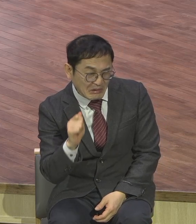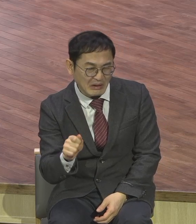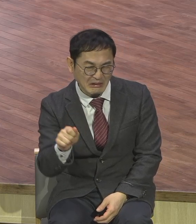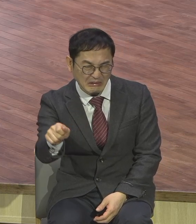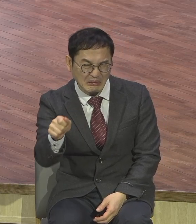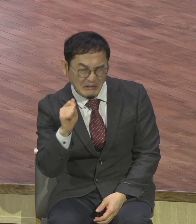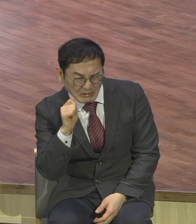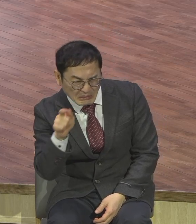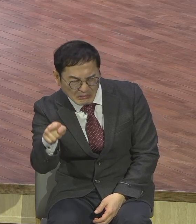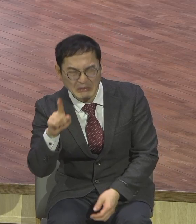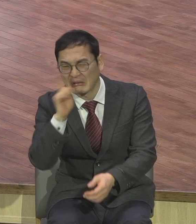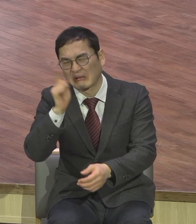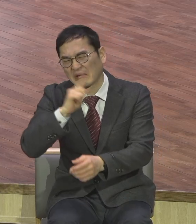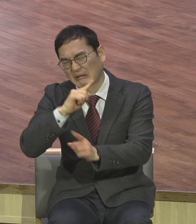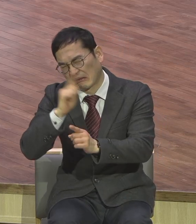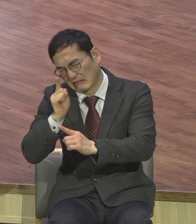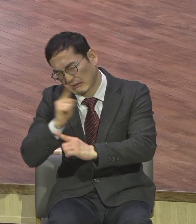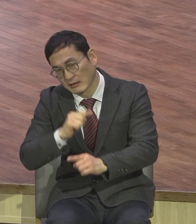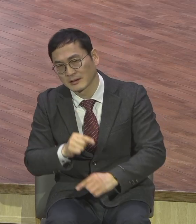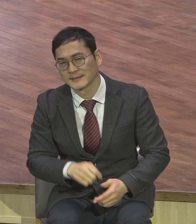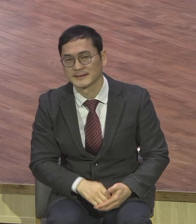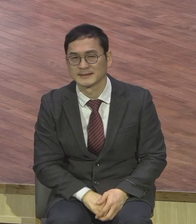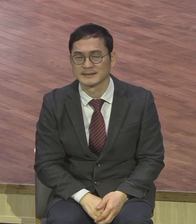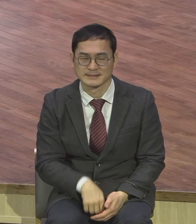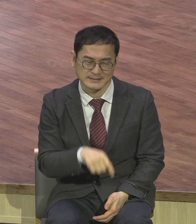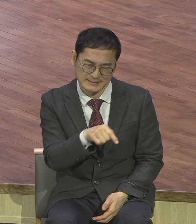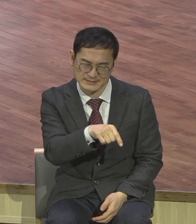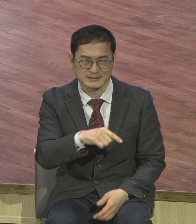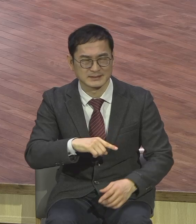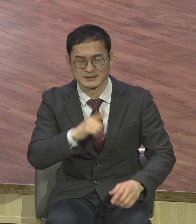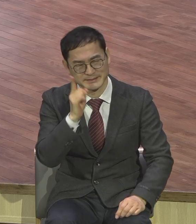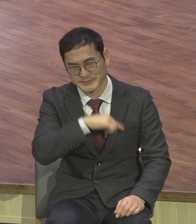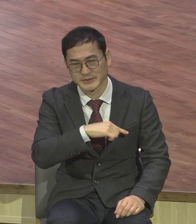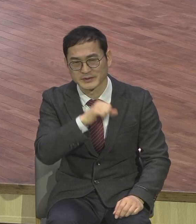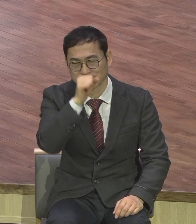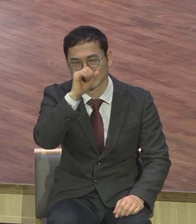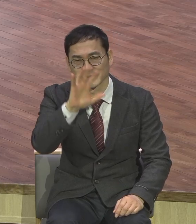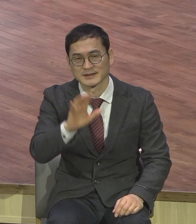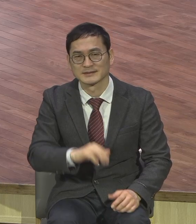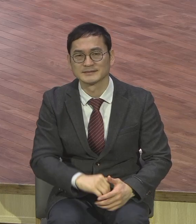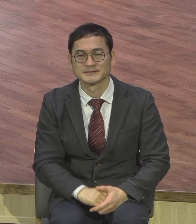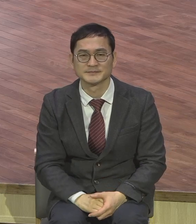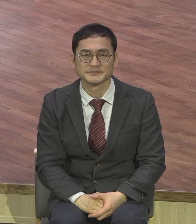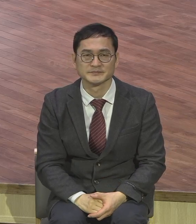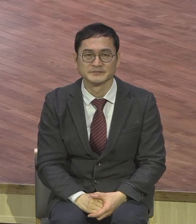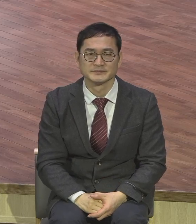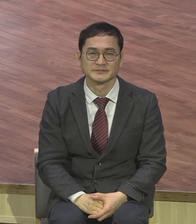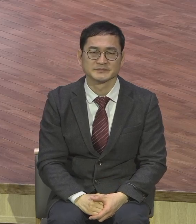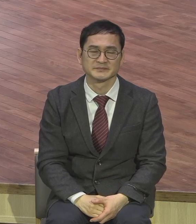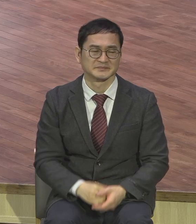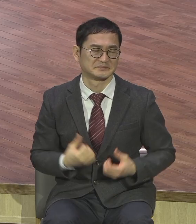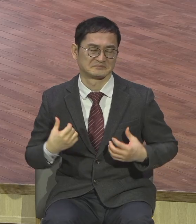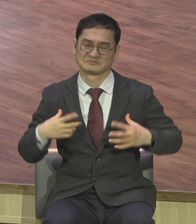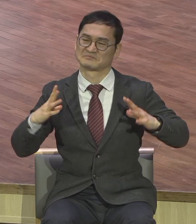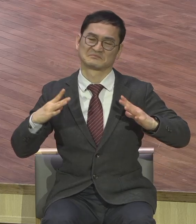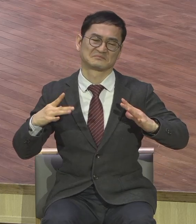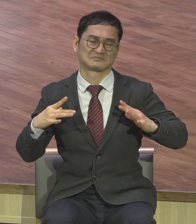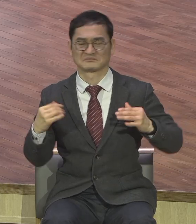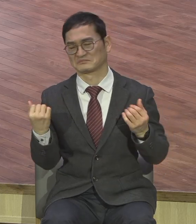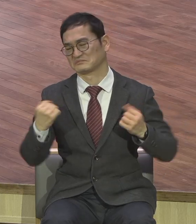체질이요 그건 치유받아야 돼요 빨리 해보게 해야 됩니다 똑똑한 척 잘난 척 자기가 남들로 좀 다른 척 그게 아니에요